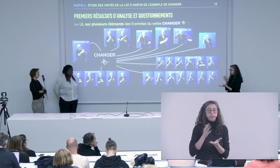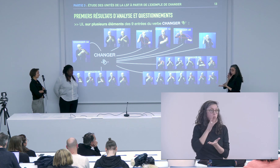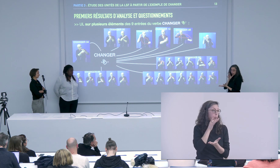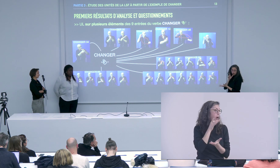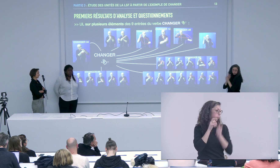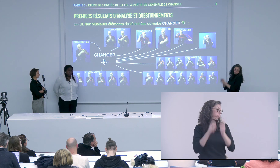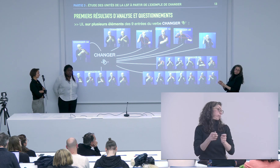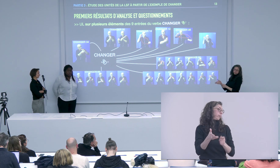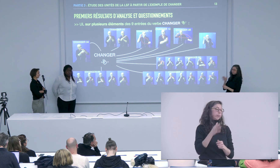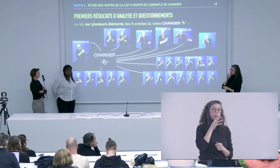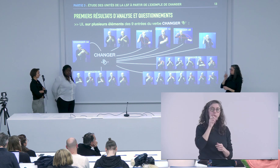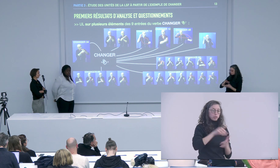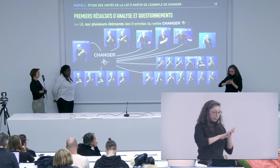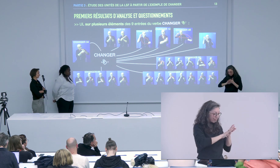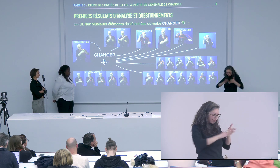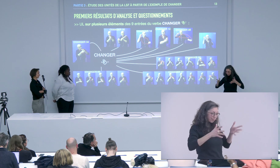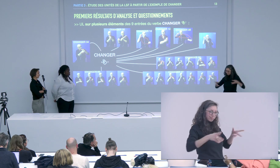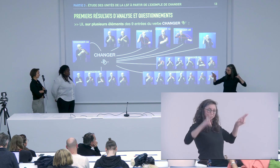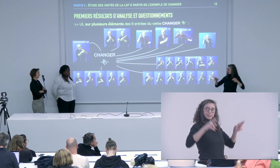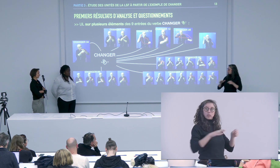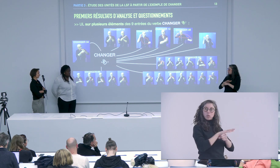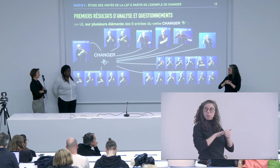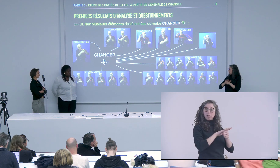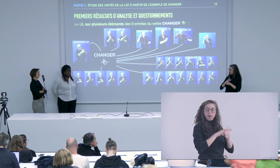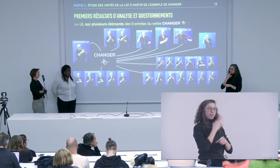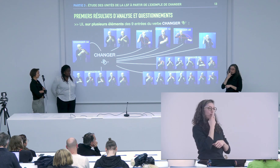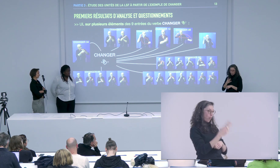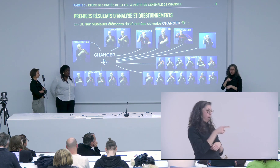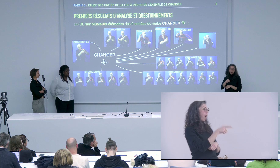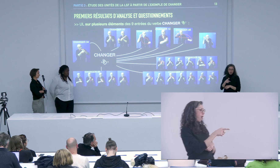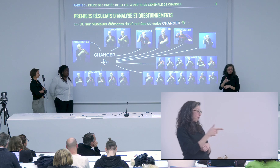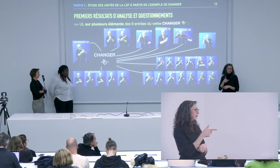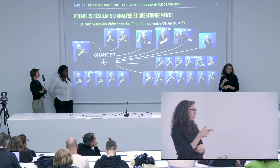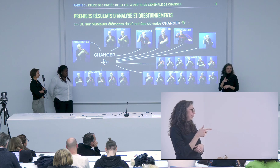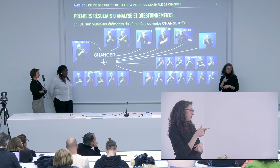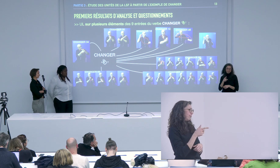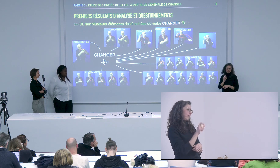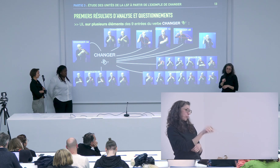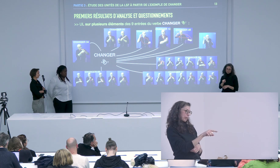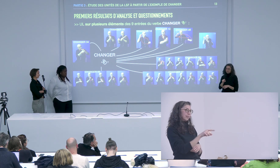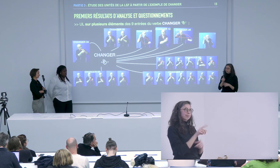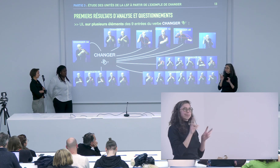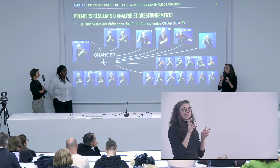puisqu'il n avait pas pour moi forcément de sémantique je voulais le voir utilisé en contexte